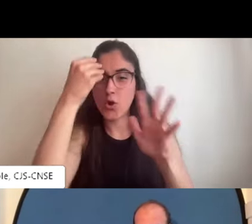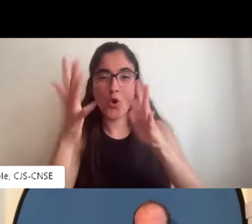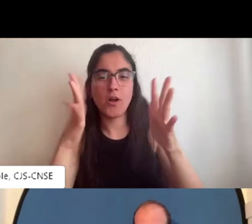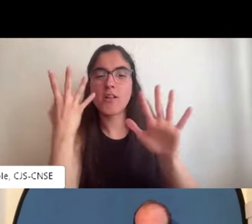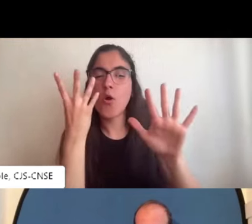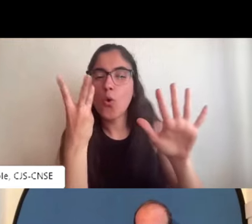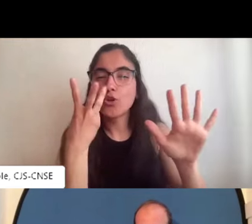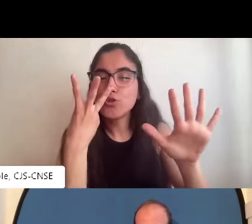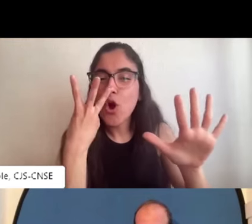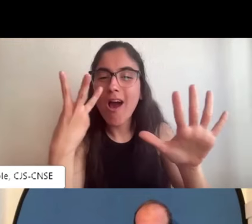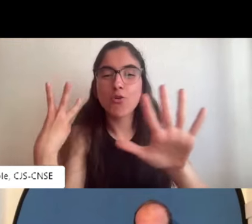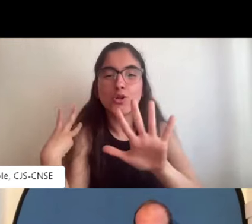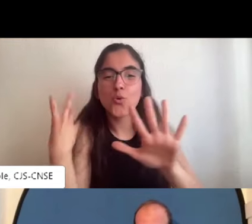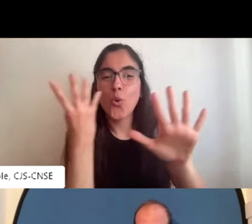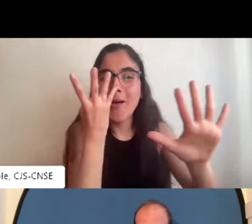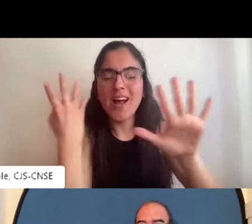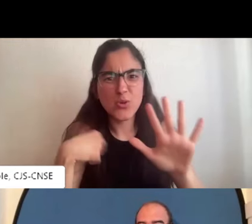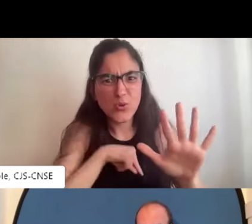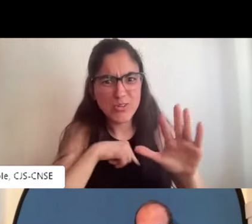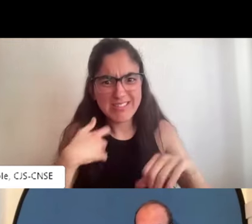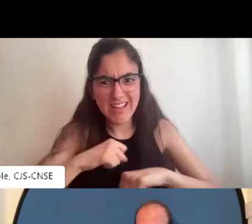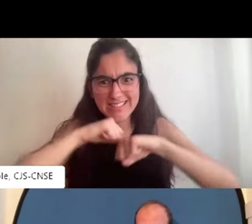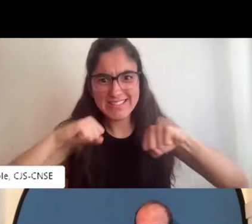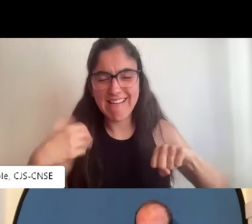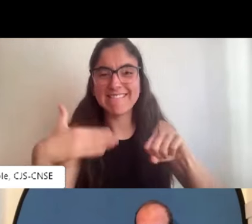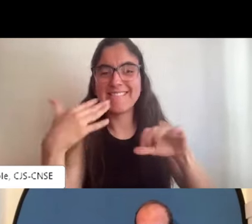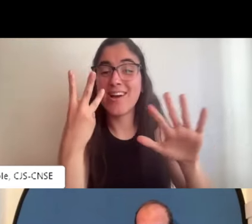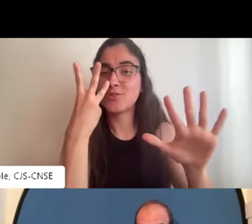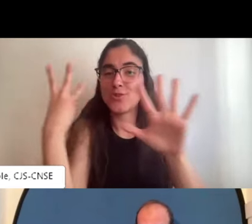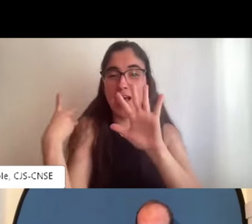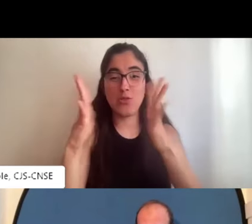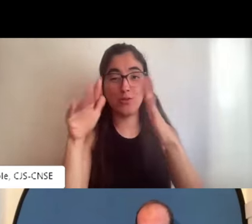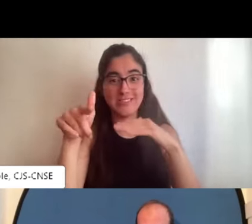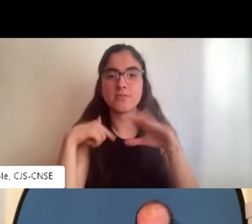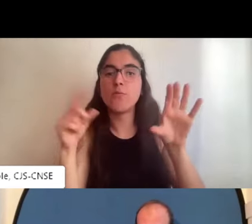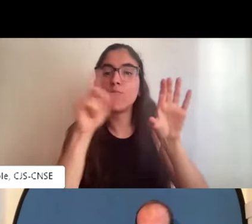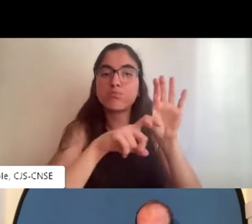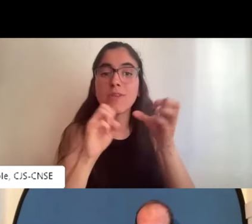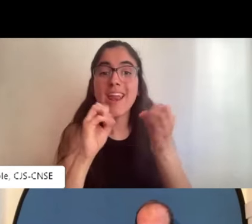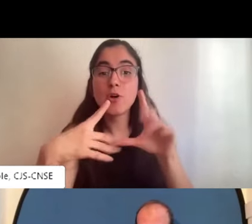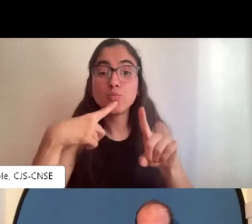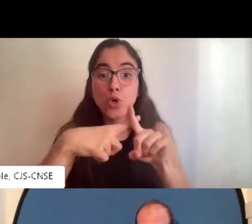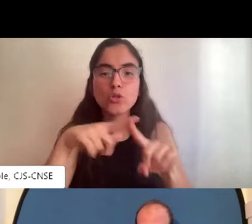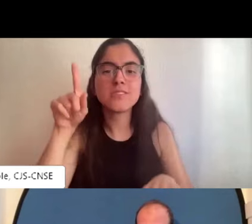espera que calculo por edad unos 8 9 años aproximadamente me siento muy mayor ahora mismo